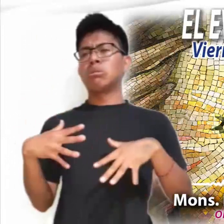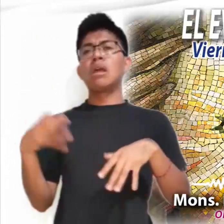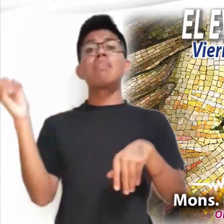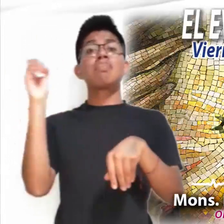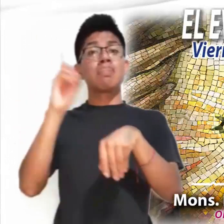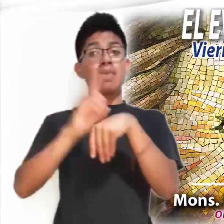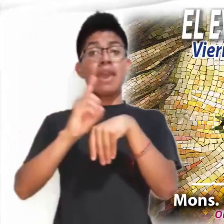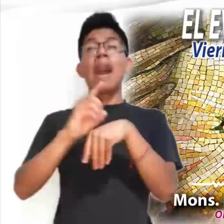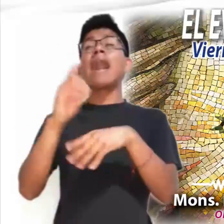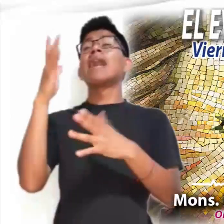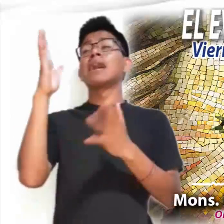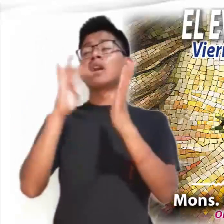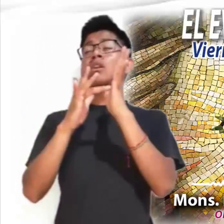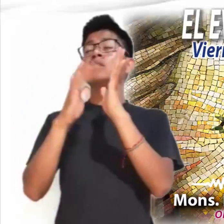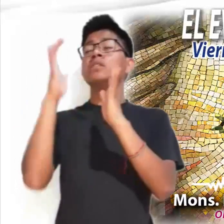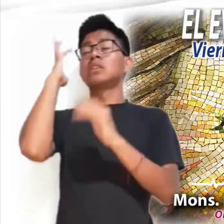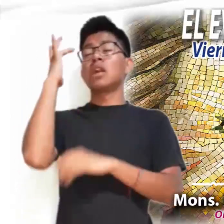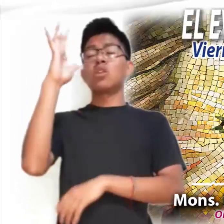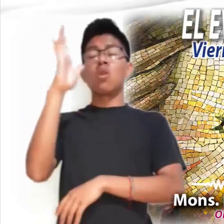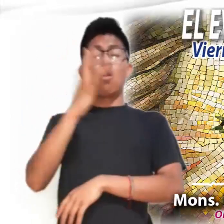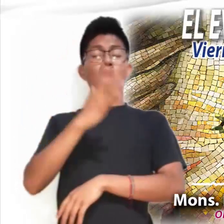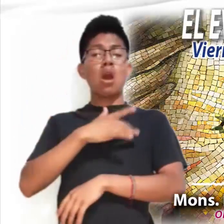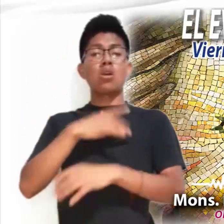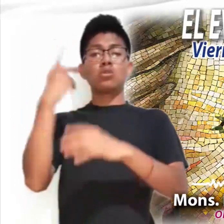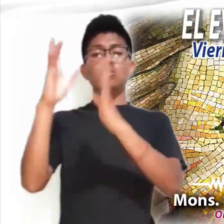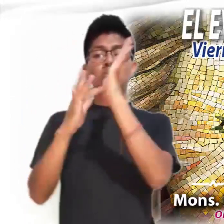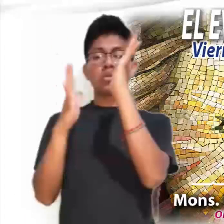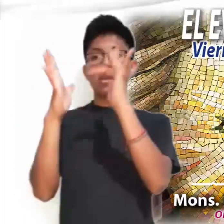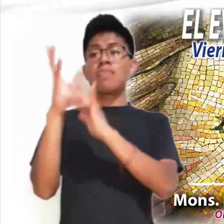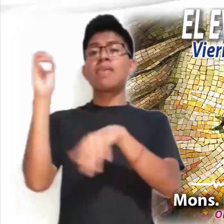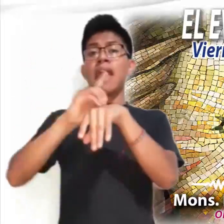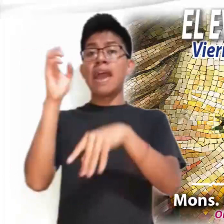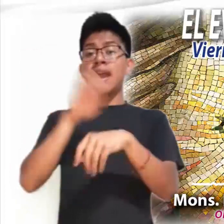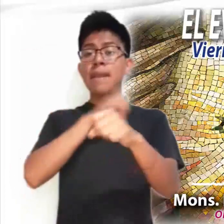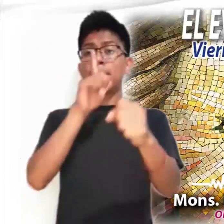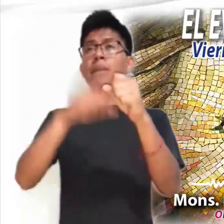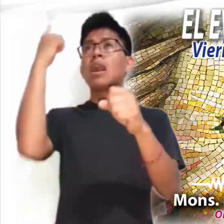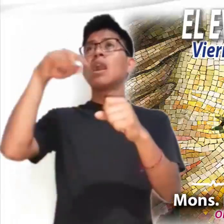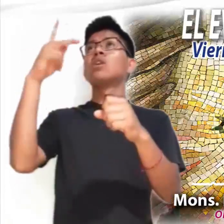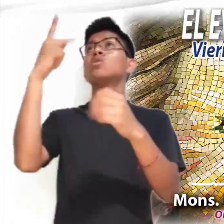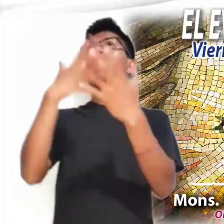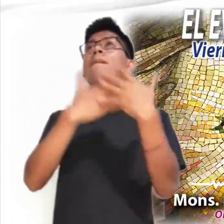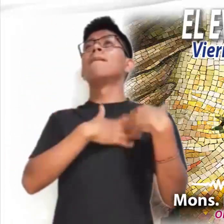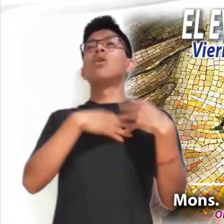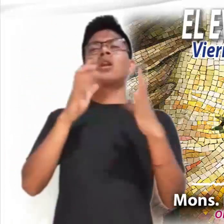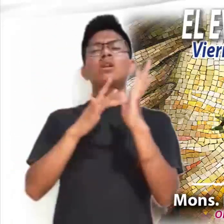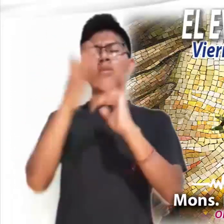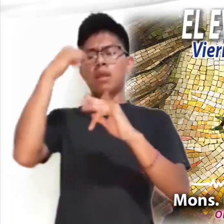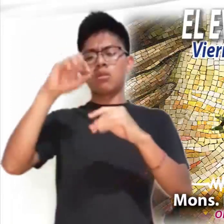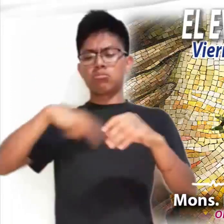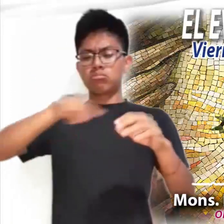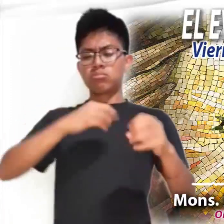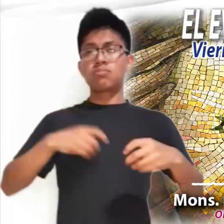Corazón, día muy especial para disfrutar el amor pleno de Jesús hacia nosotros.